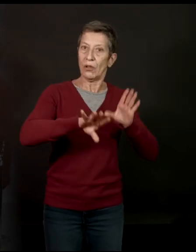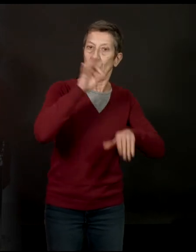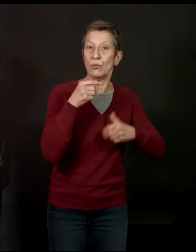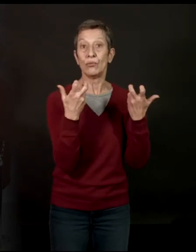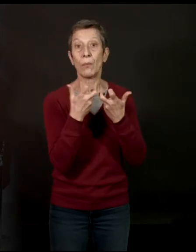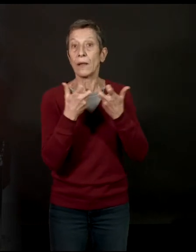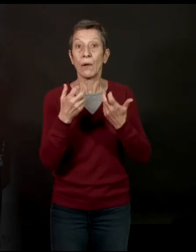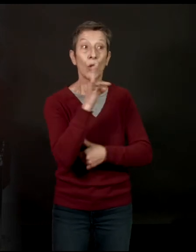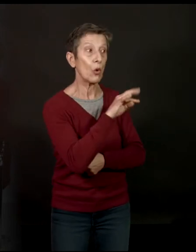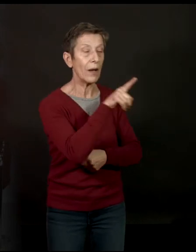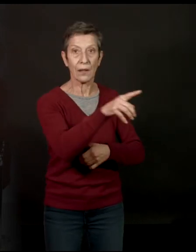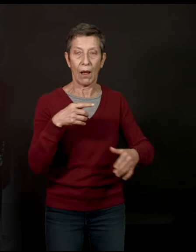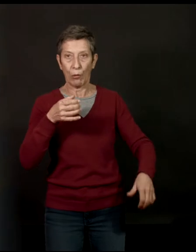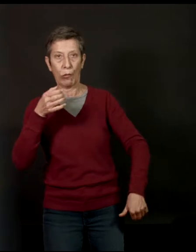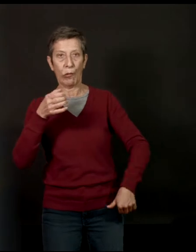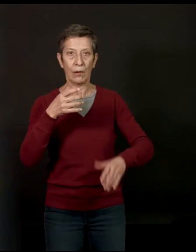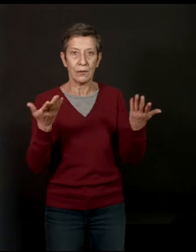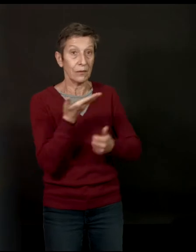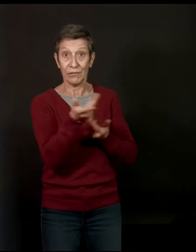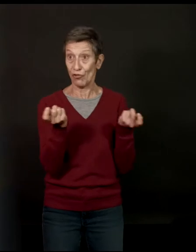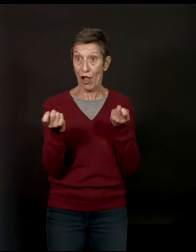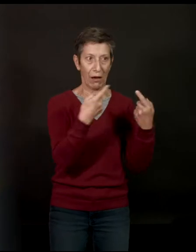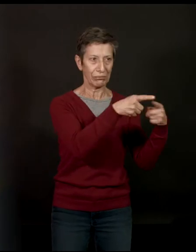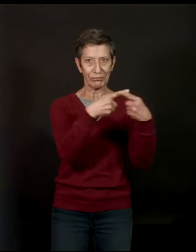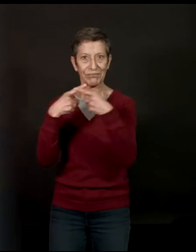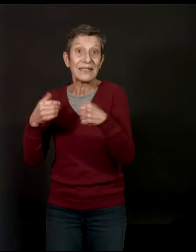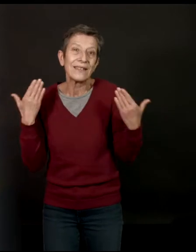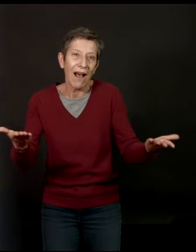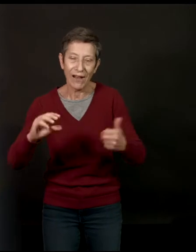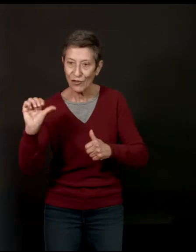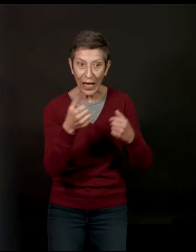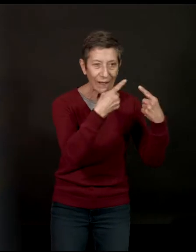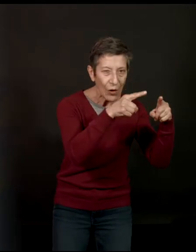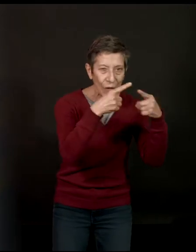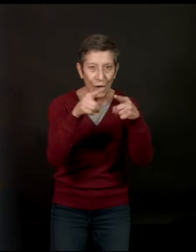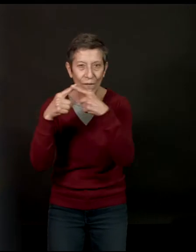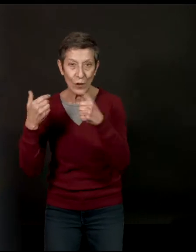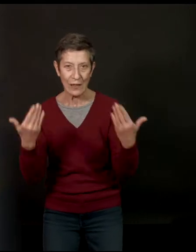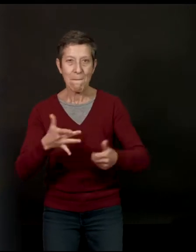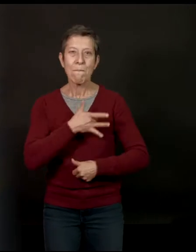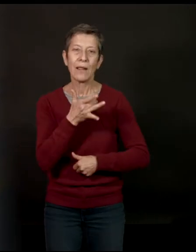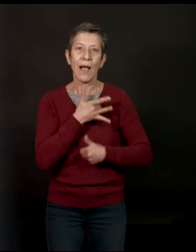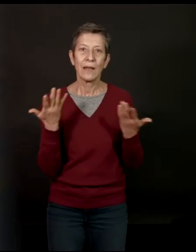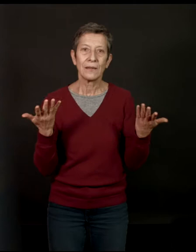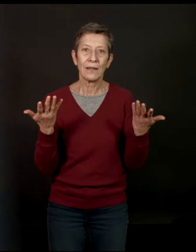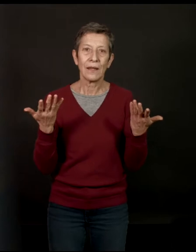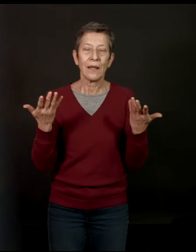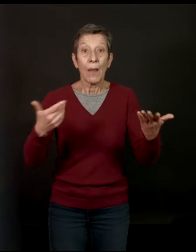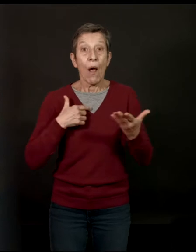Thomasin et sa canette. Donc, c'était ces différences-là qui m'intéressaient et qu'il fallait entrecroiser sans donner le